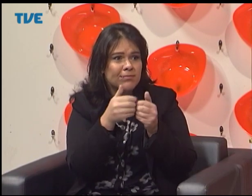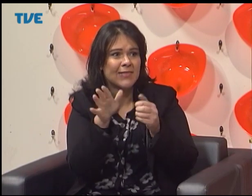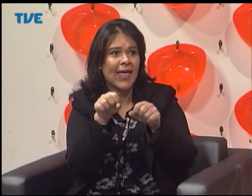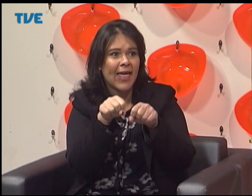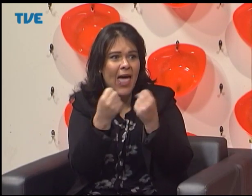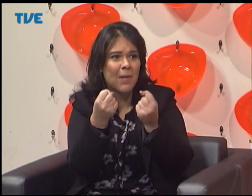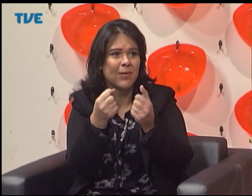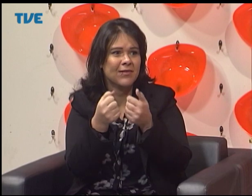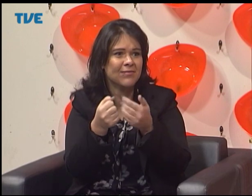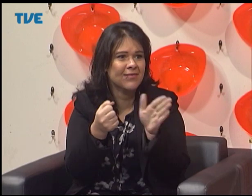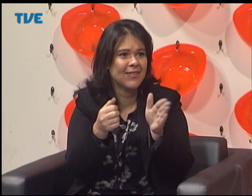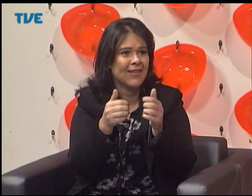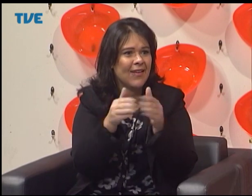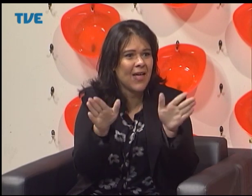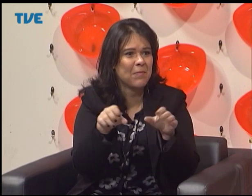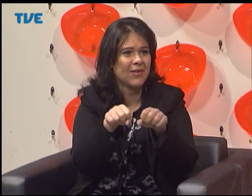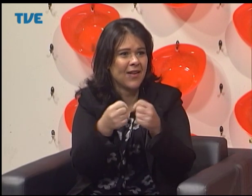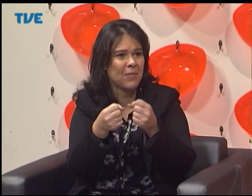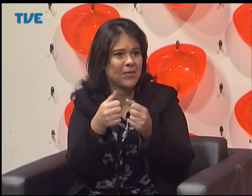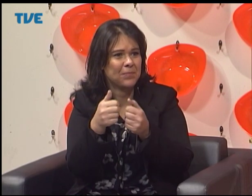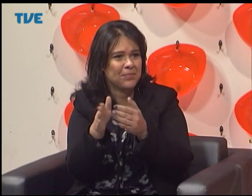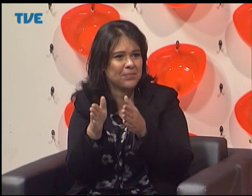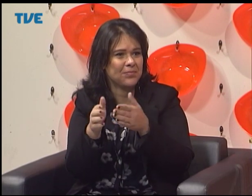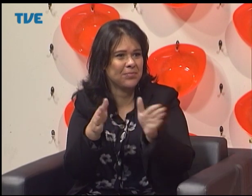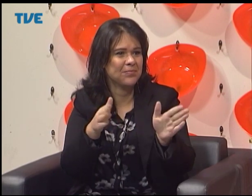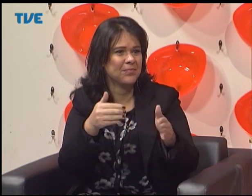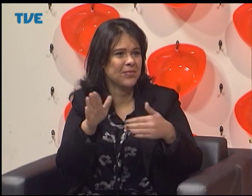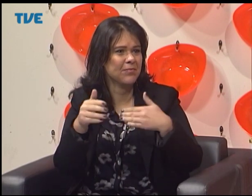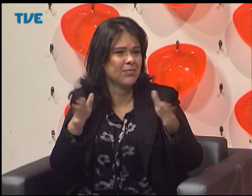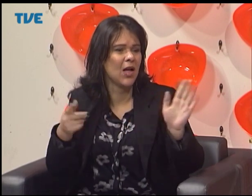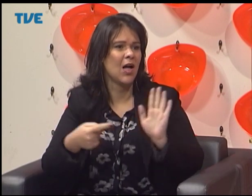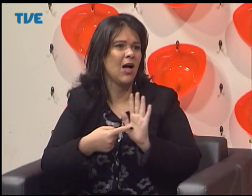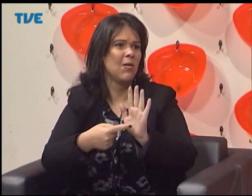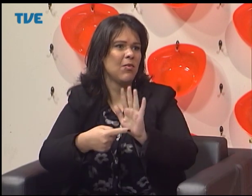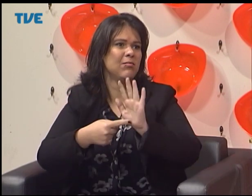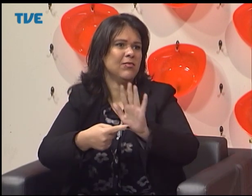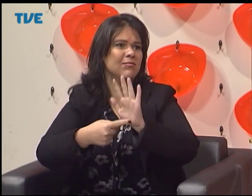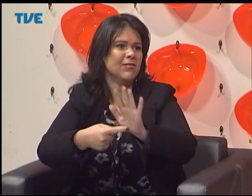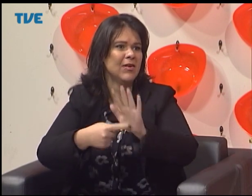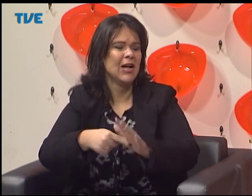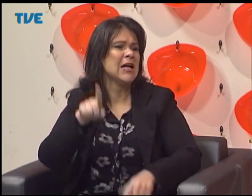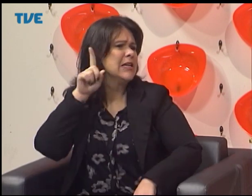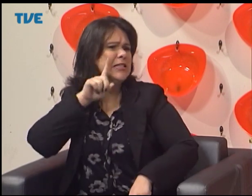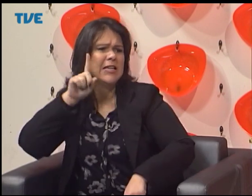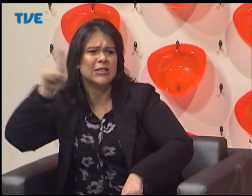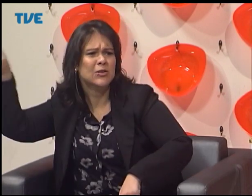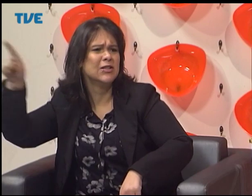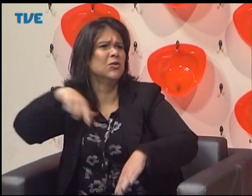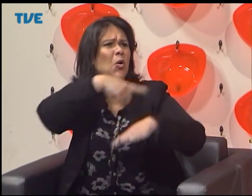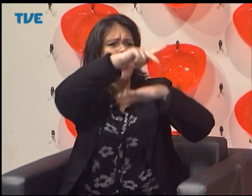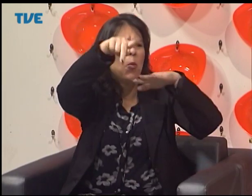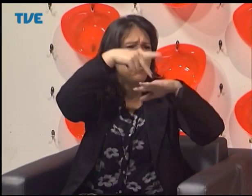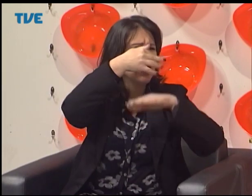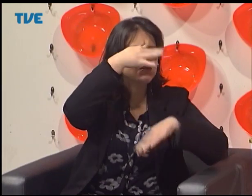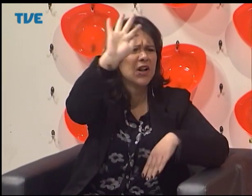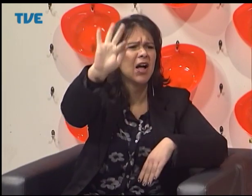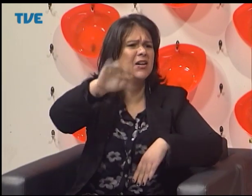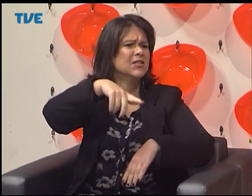fizeram de 1880 para cá foi uma constante quebra das barreiras que foram impostas naquele congresso. E outros